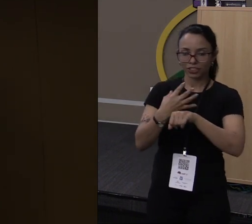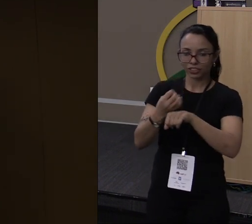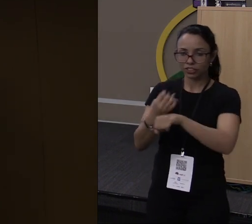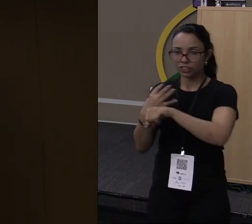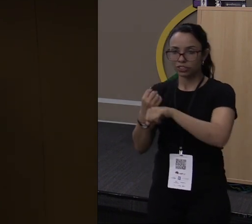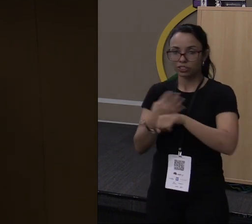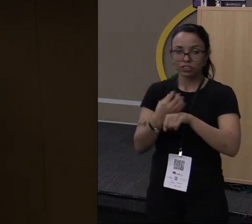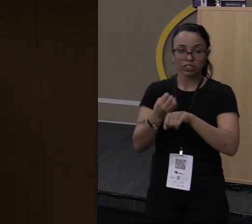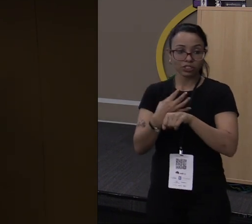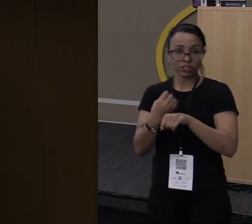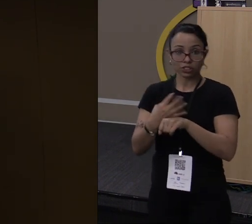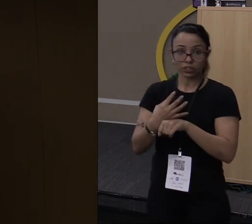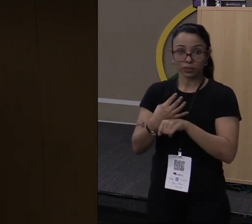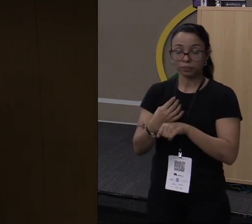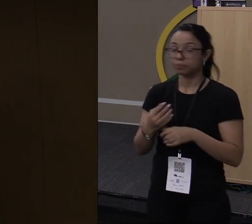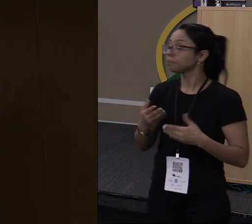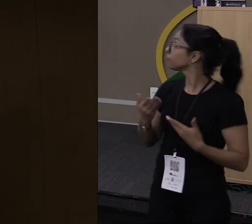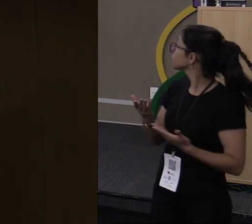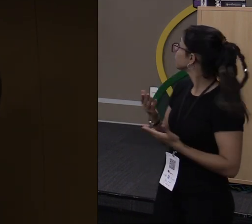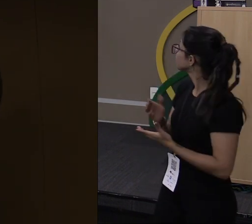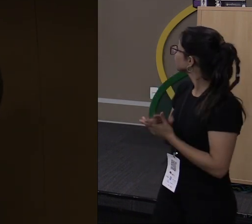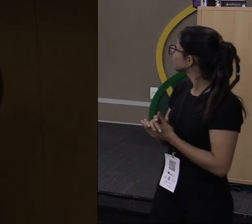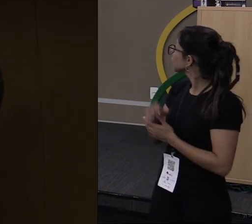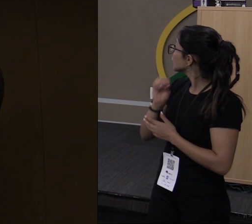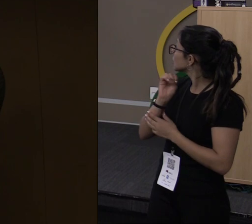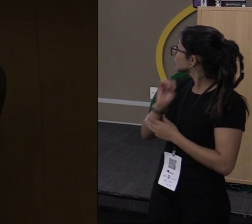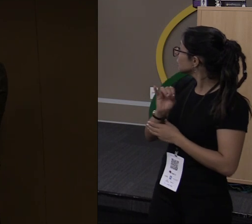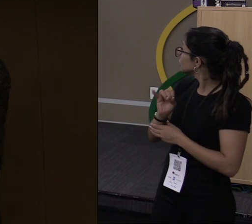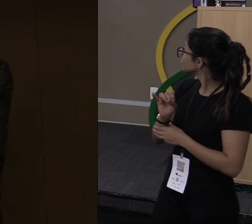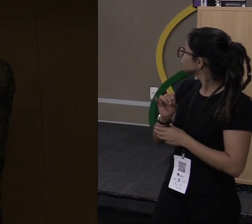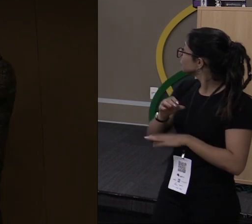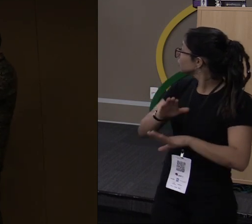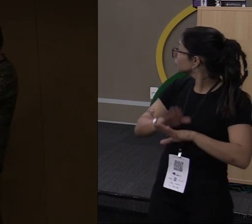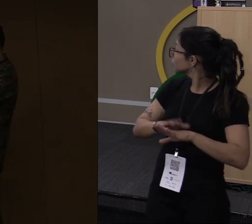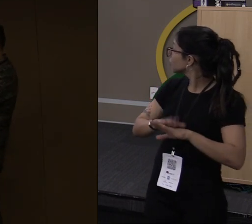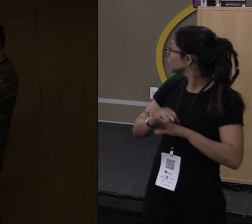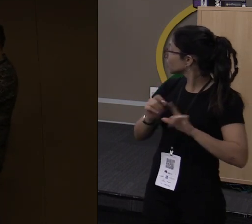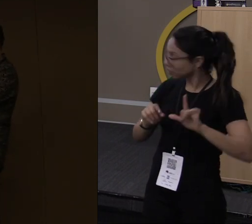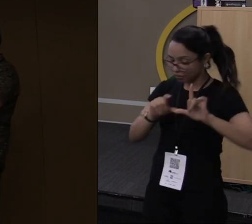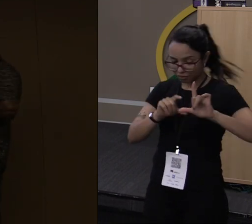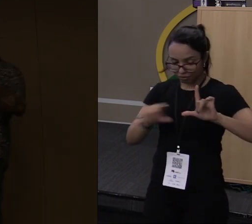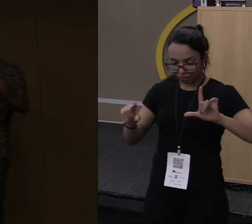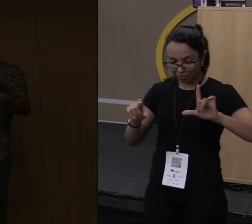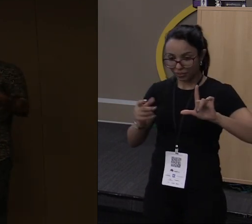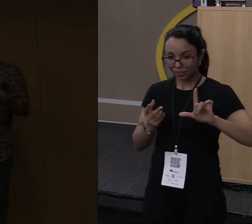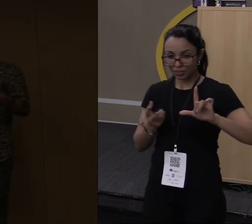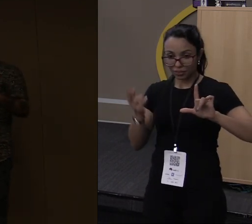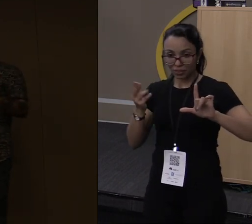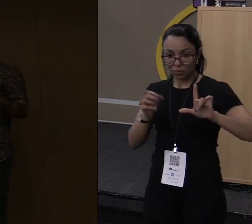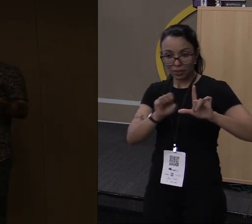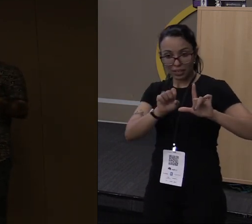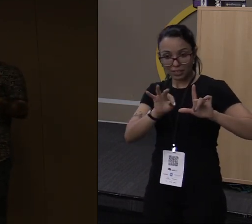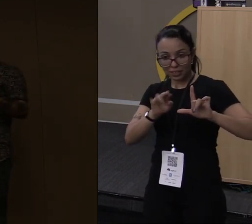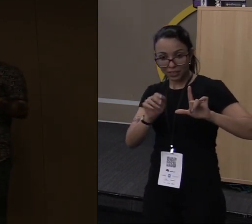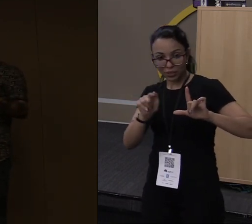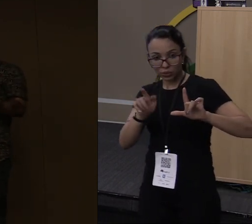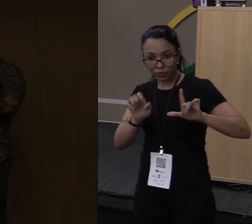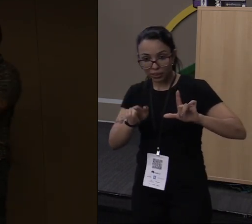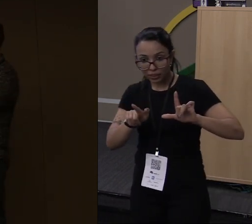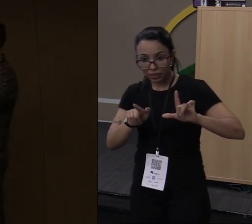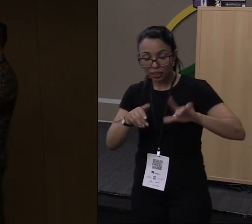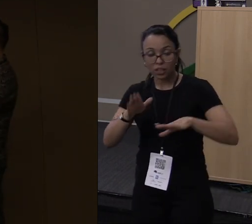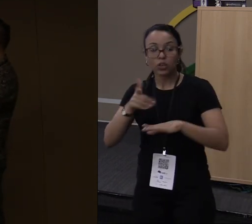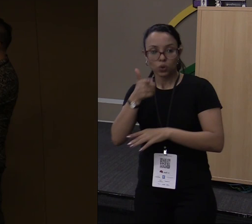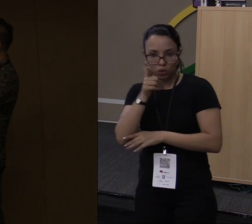essa trait, add, em cima do tipo integer, e ela receber uma string, beleza, aí eu vou conseguir fazer essa operação.